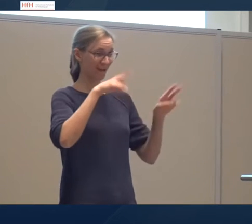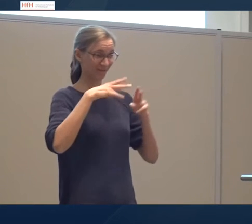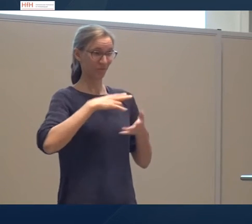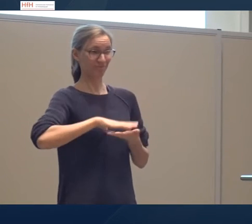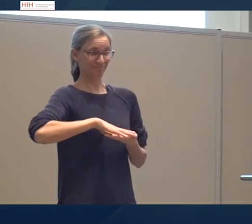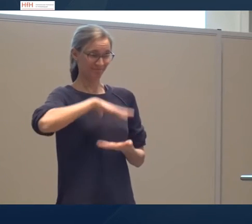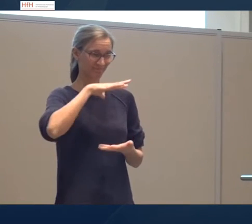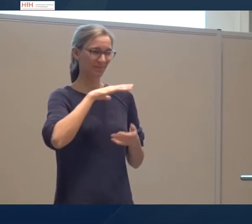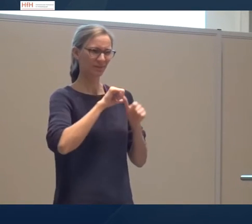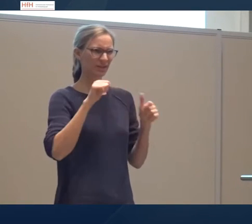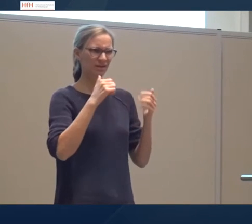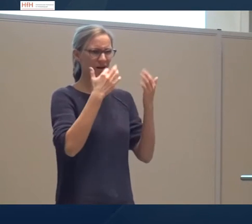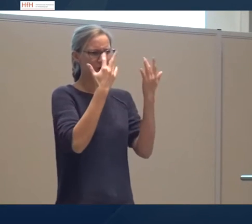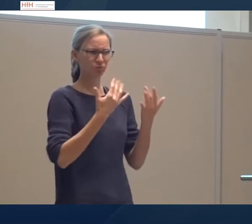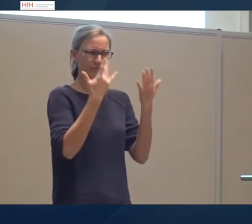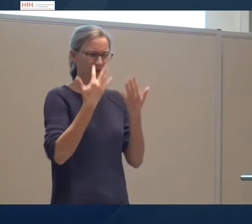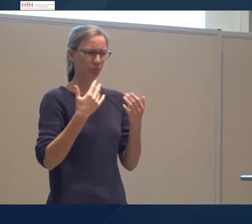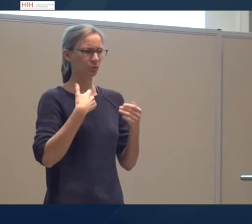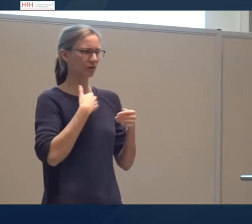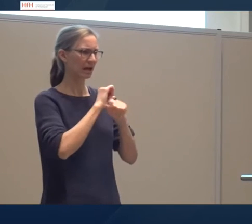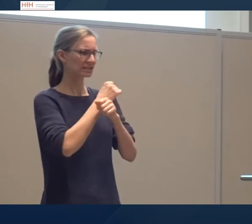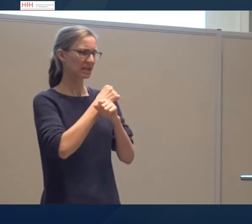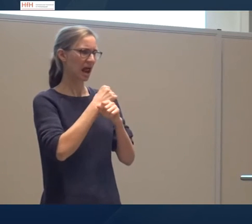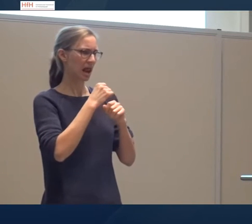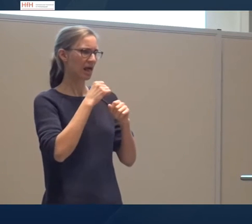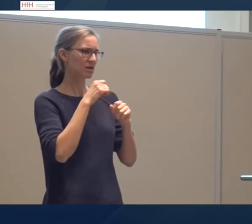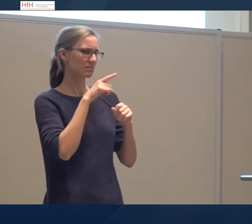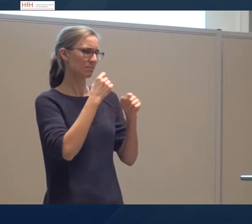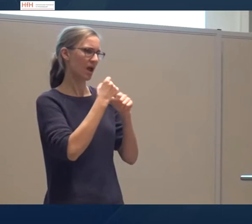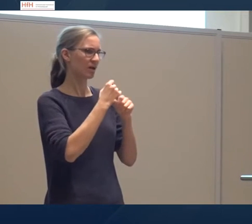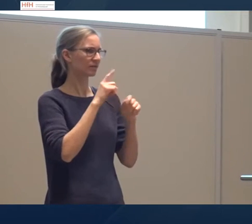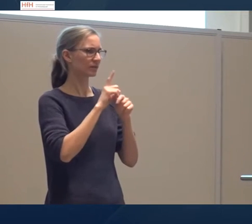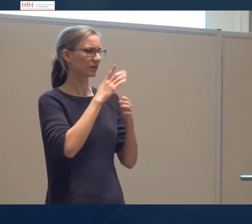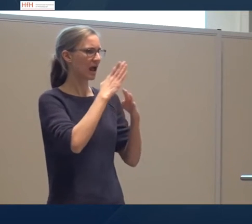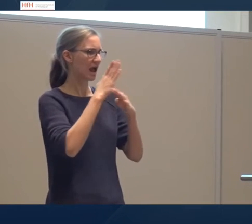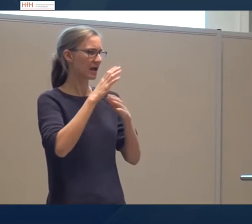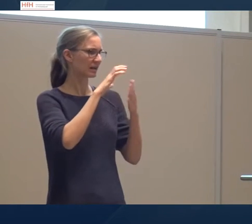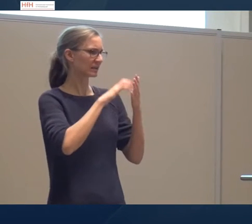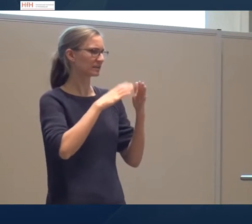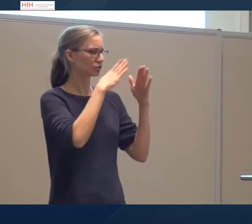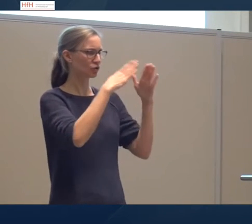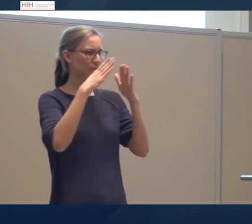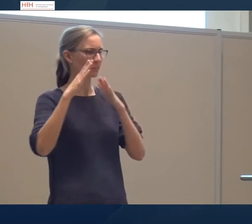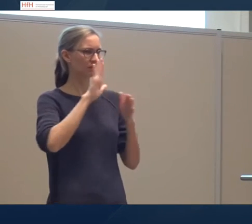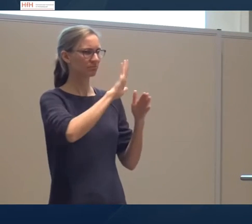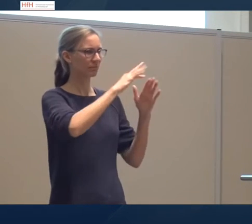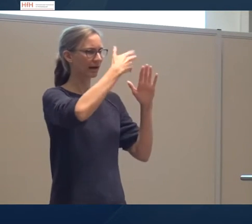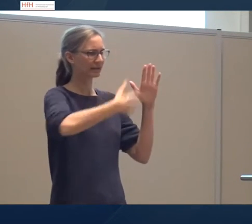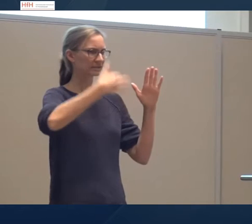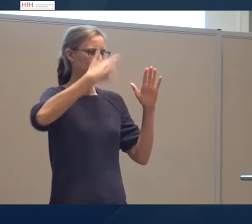Diese Rückmeldungen haben wir mittels einer Excel-Liste ausgewertet, dass wir in jeder Textsorte dann die